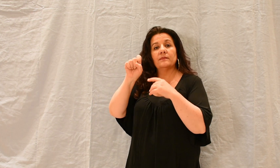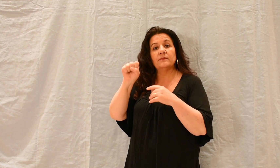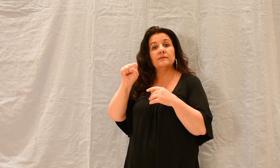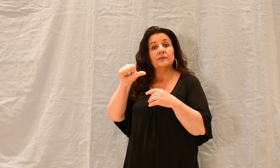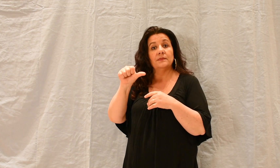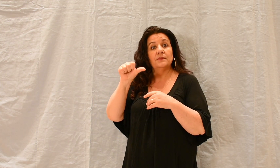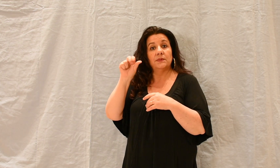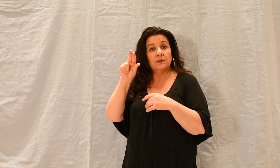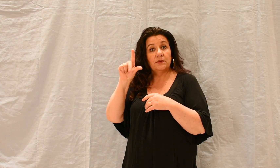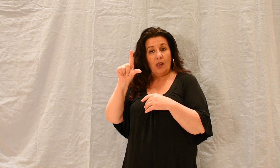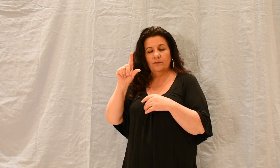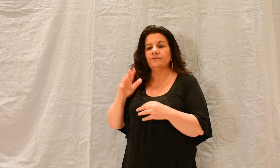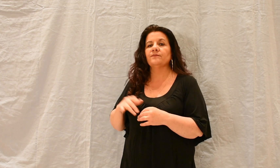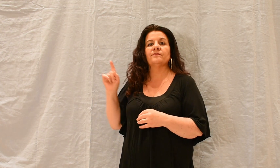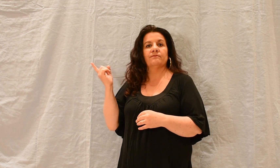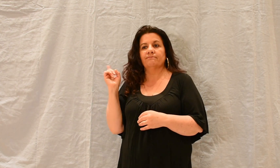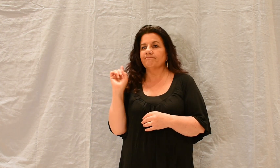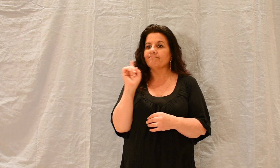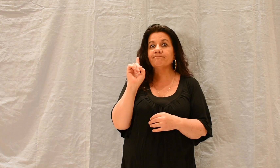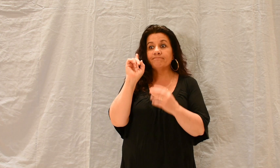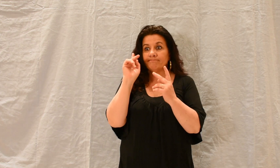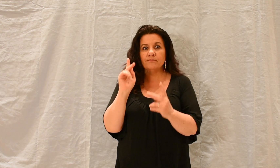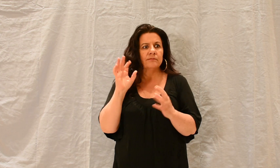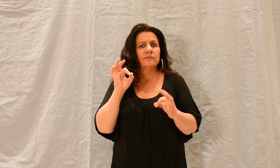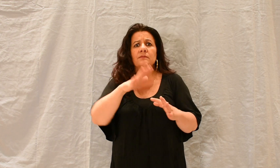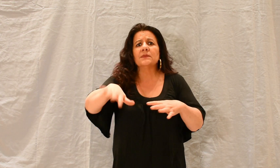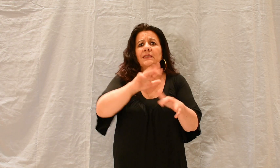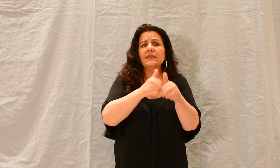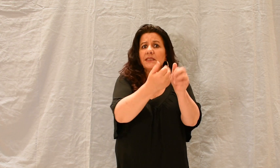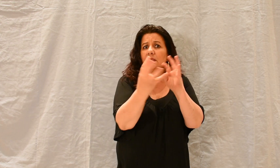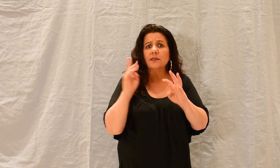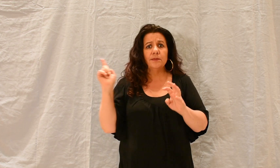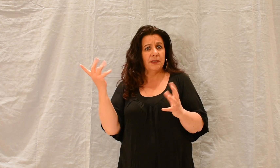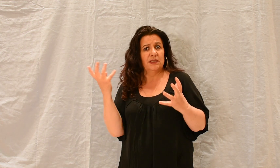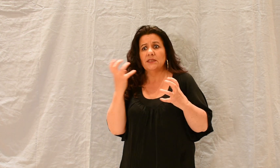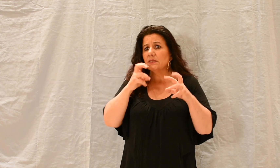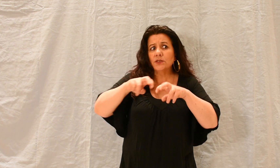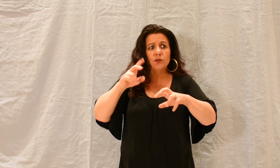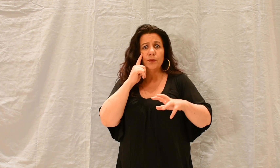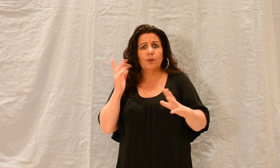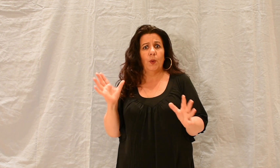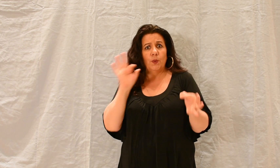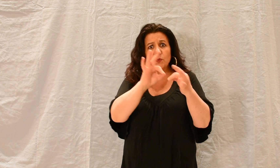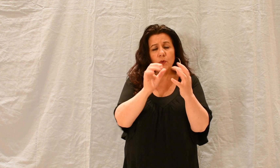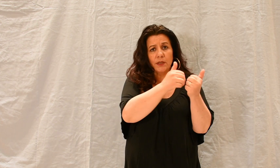mais tous avaient peur de lui, car ils ne croyaient pas que lui aussi était un disciple.